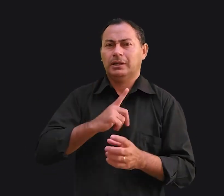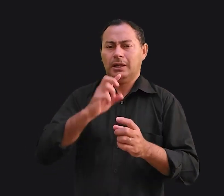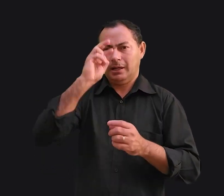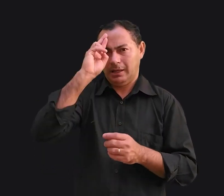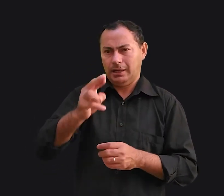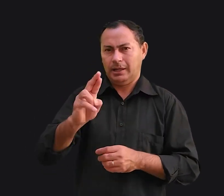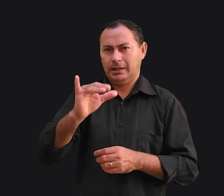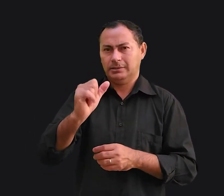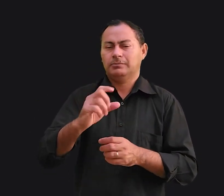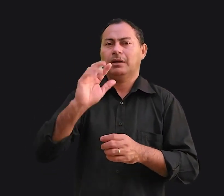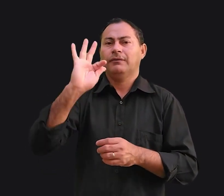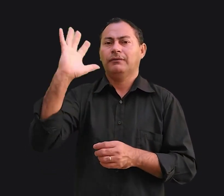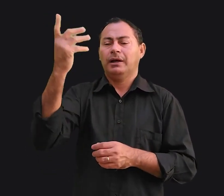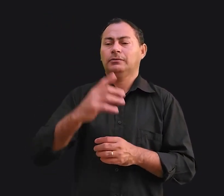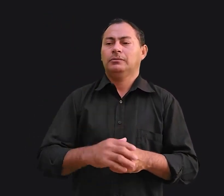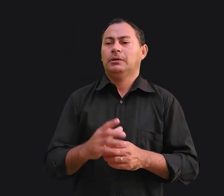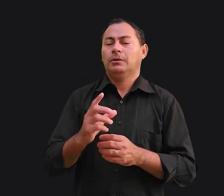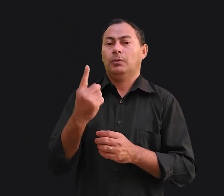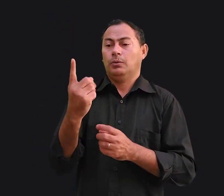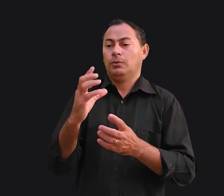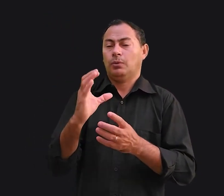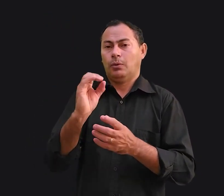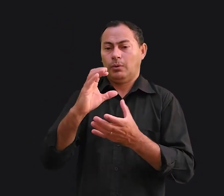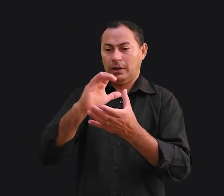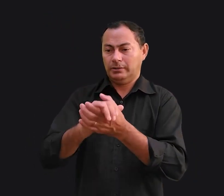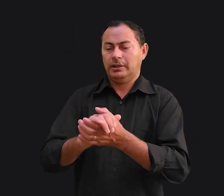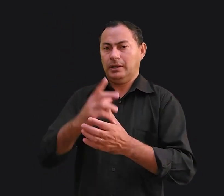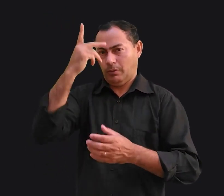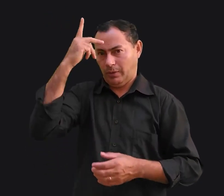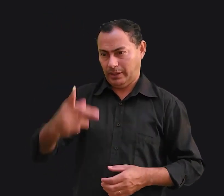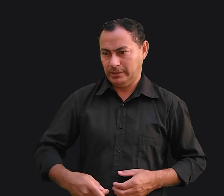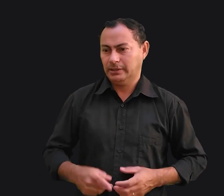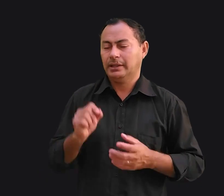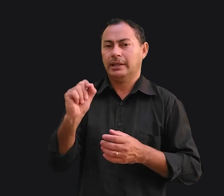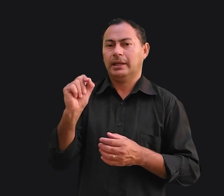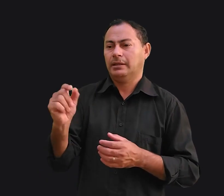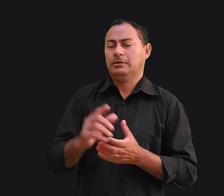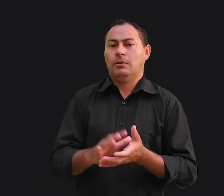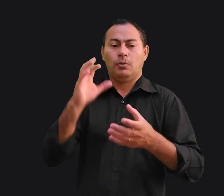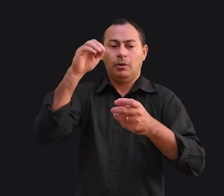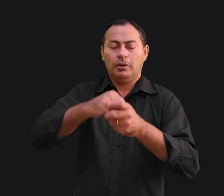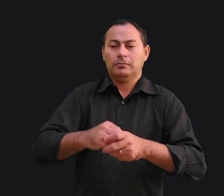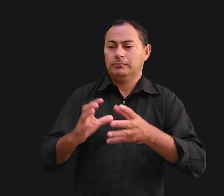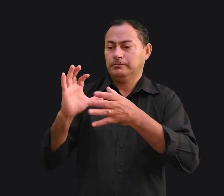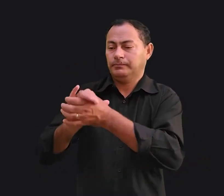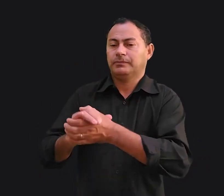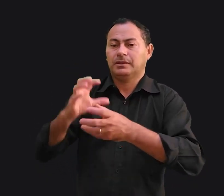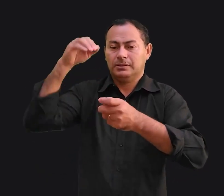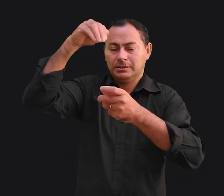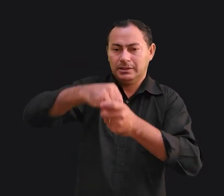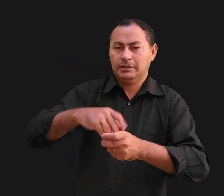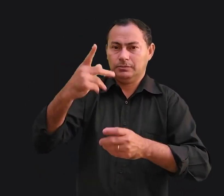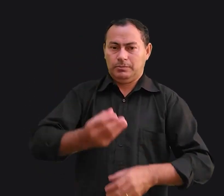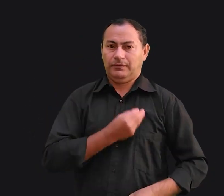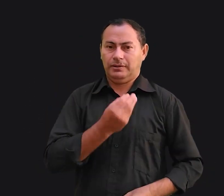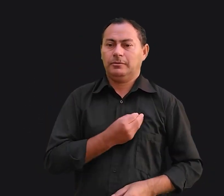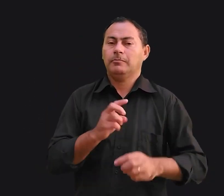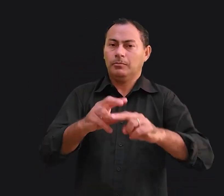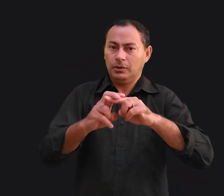suas raízes no fato de que um dos cônjuges é egoísta e que não coloca o parceiro no centro de sua vida. Por isso,